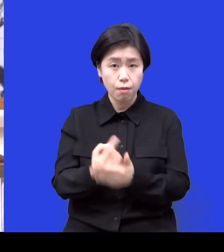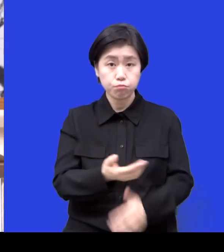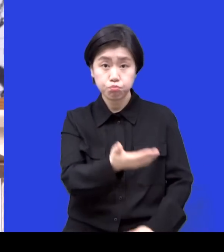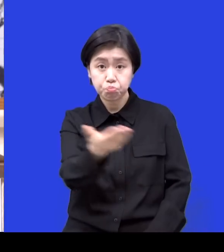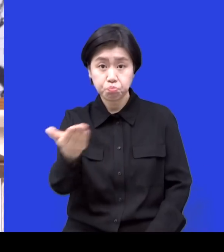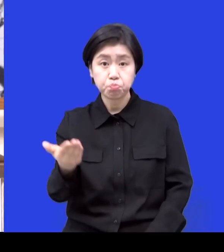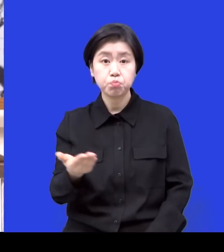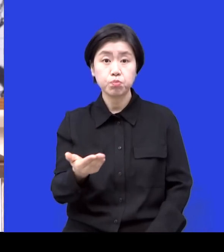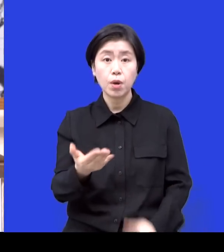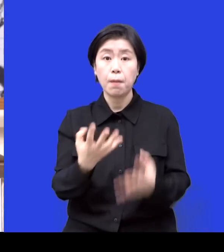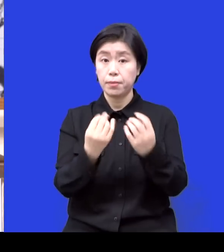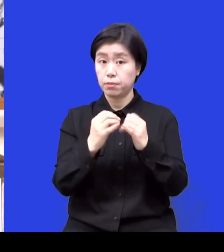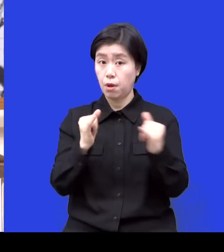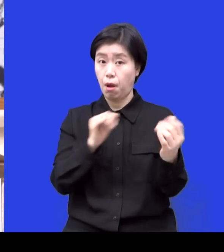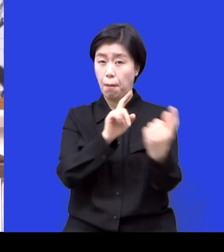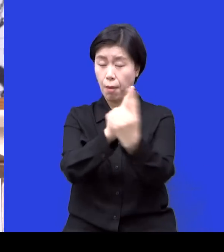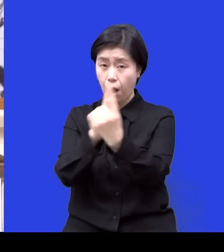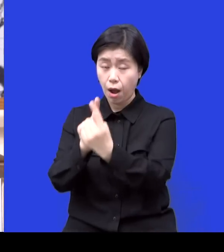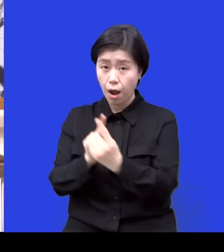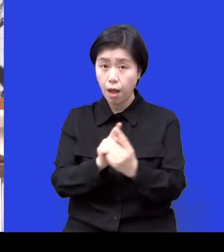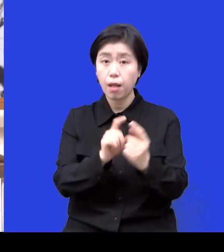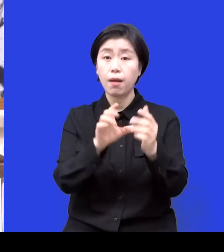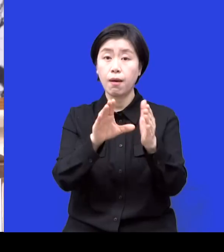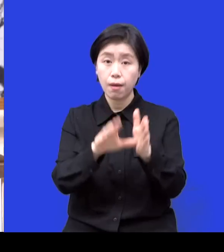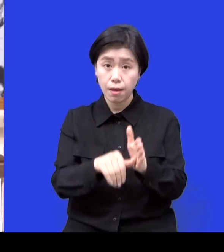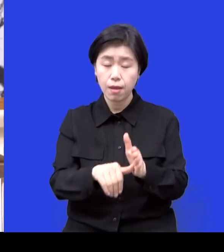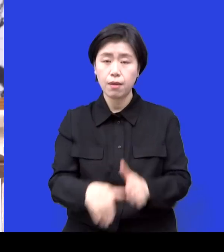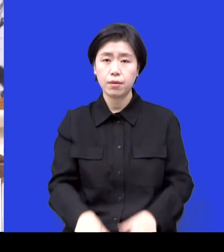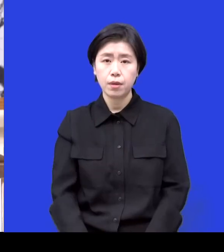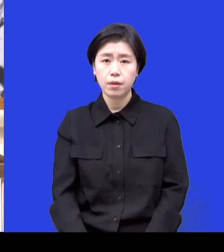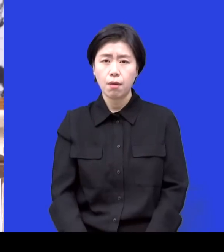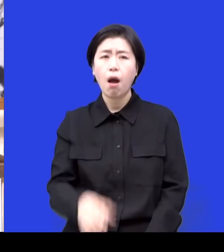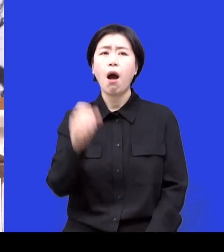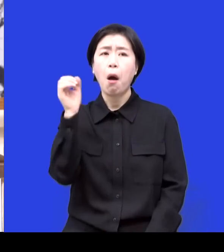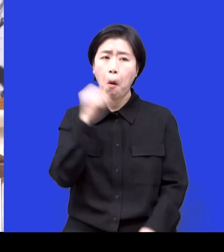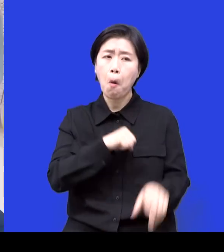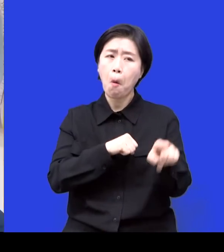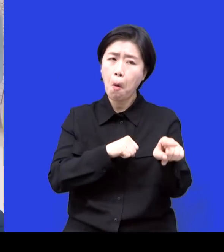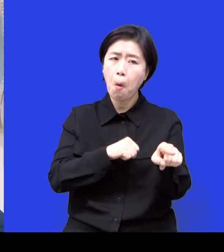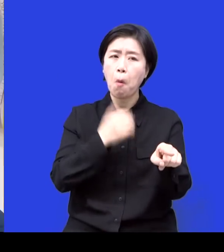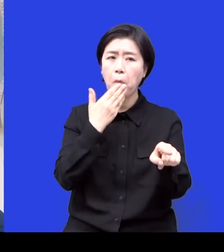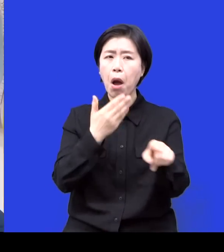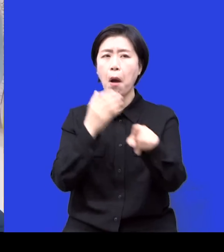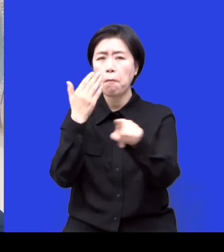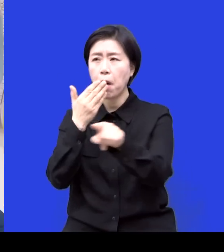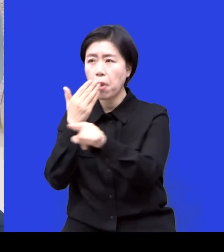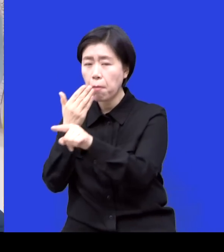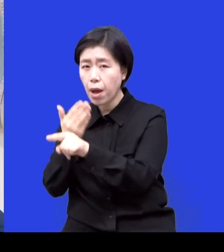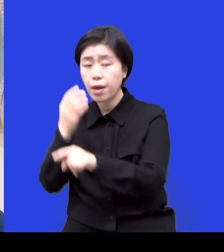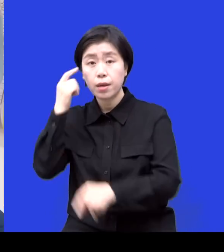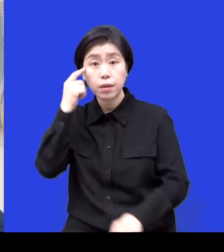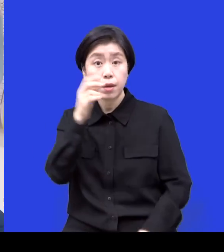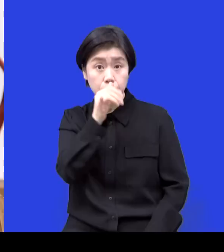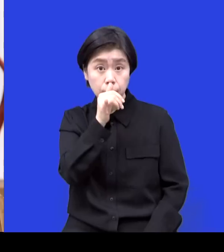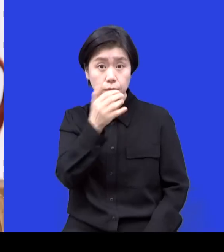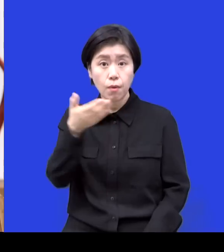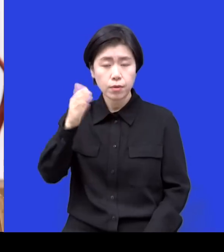봉사 뭐 이렇게 의지를 갖고 계신 분들 보면서 아 저런 것도 있겠구나 있겠구나 하는데 저 사실 보호종료